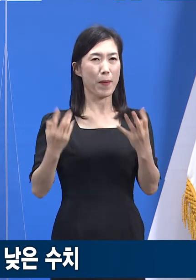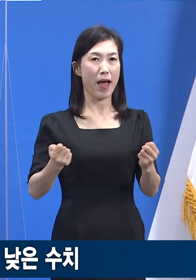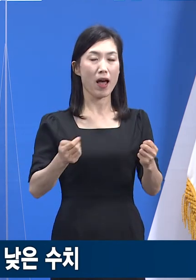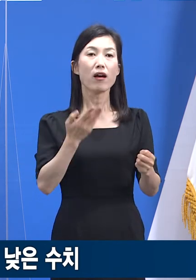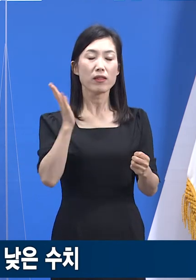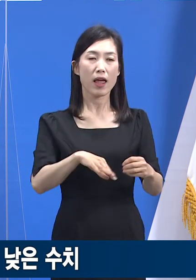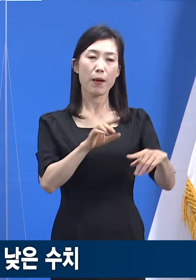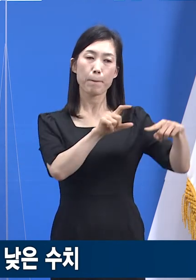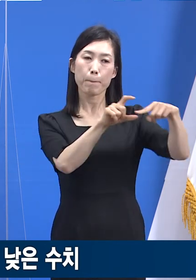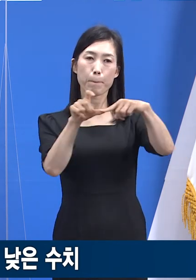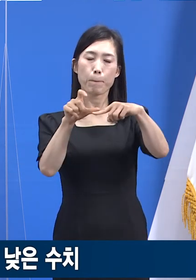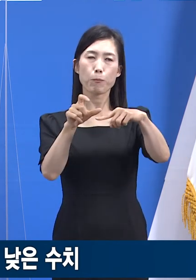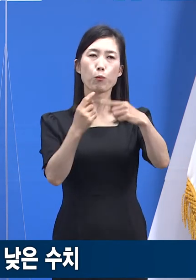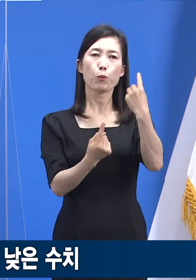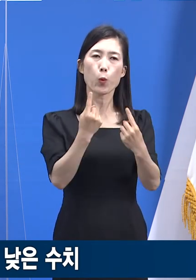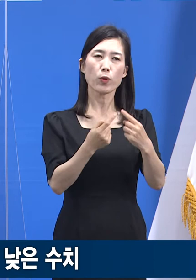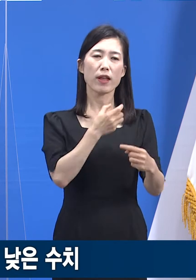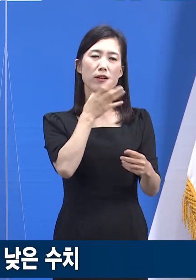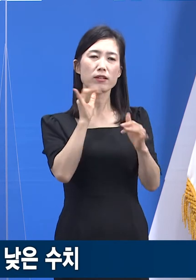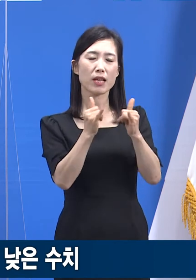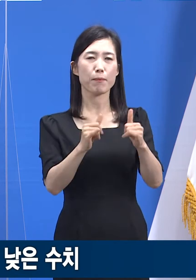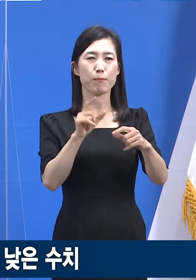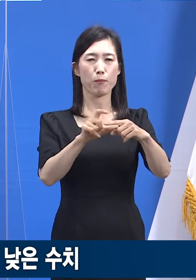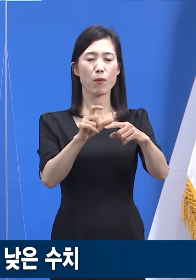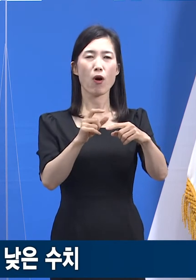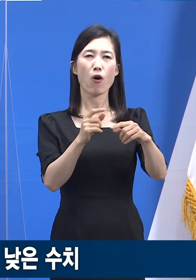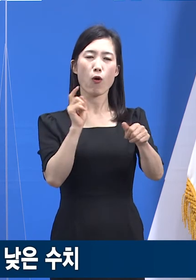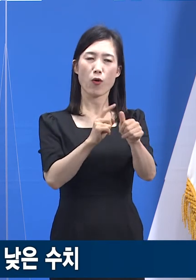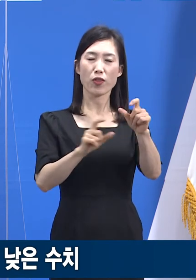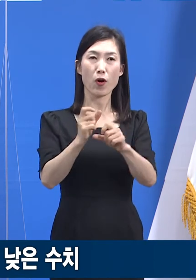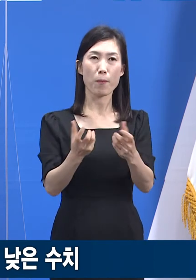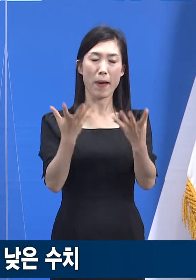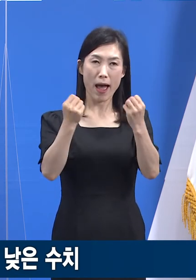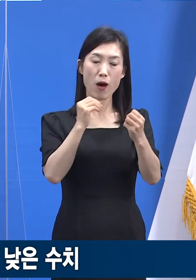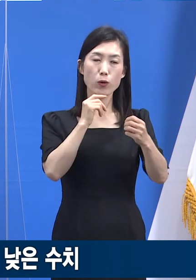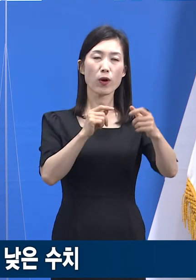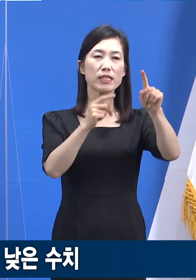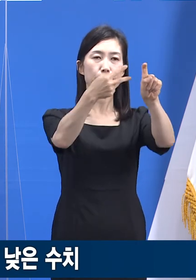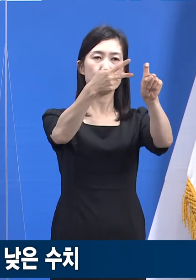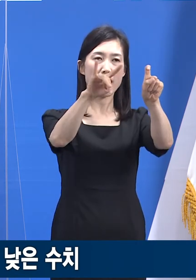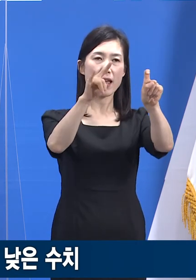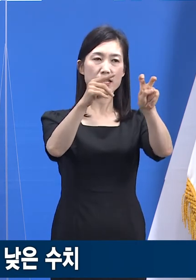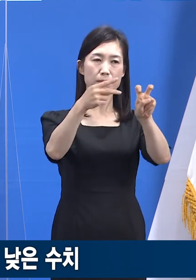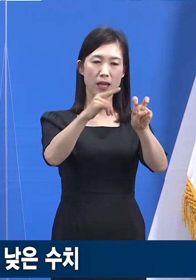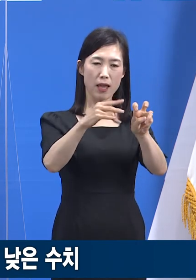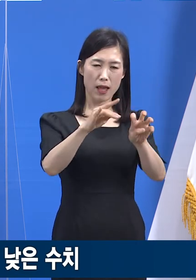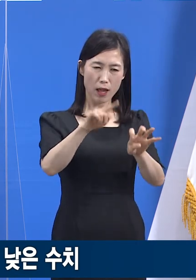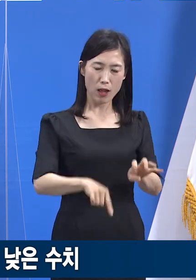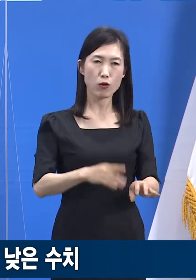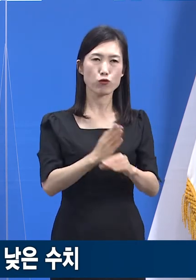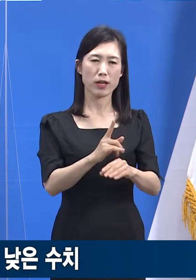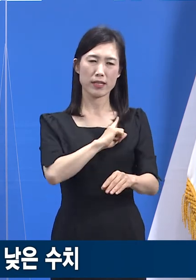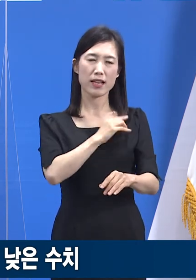평균을 많이 상해했던 것은 물론이고 10세 구간으로 나눈 9개 연령군 중 제일 높았습니다.